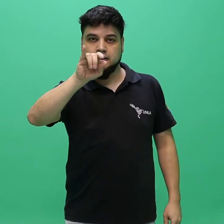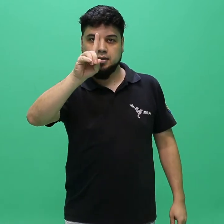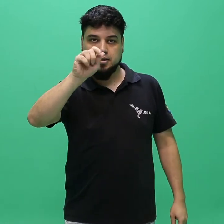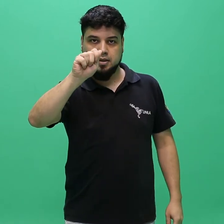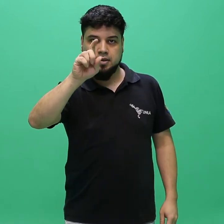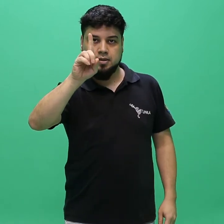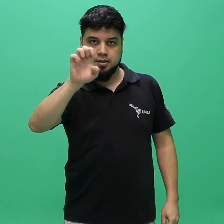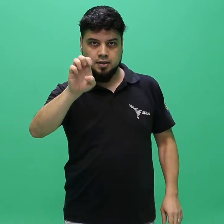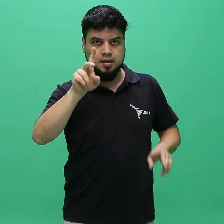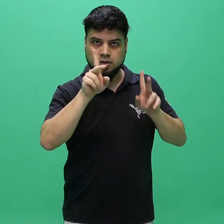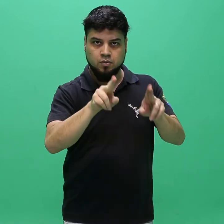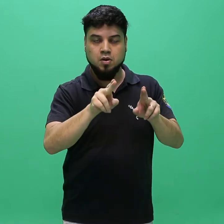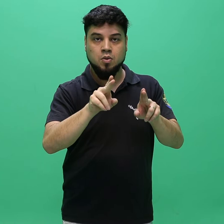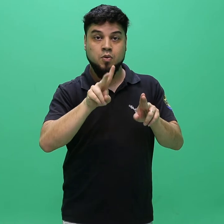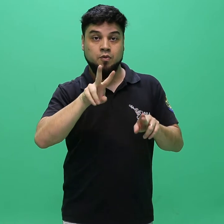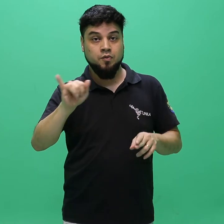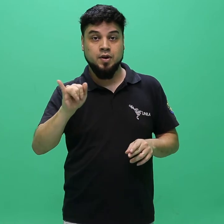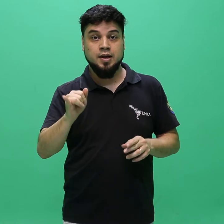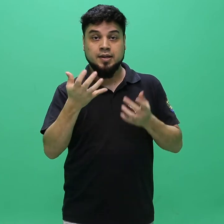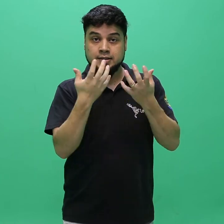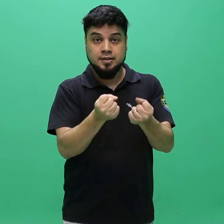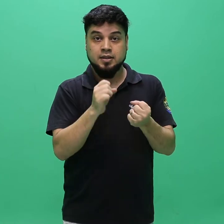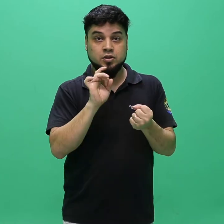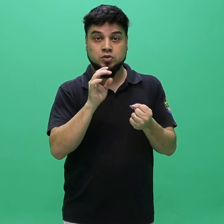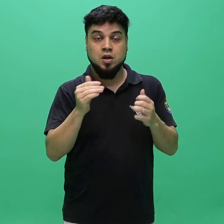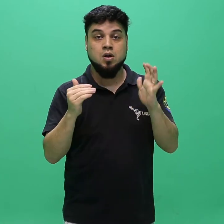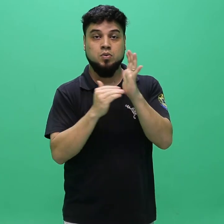hora e requerimento mais recente.